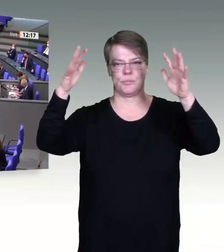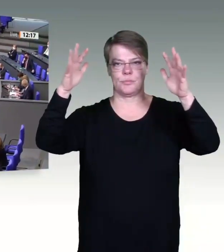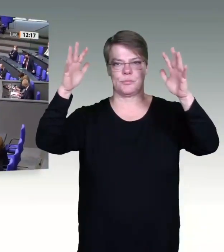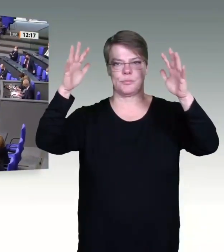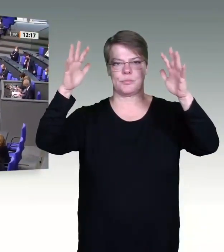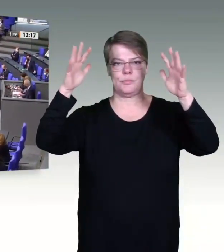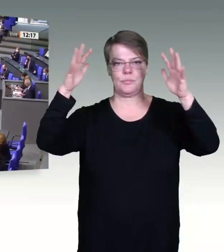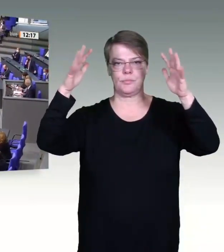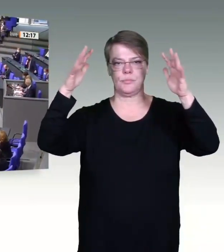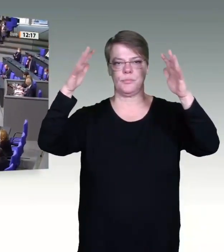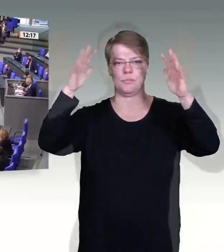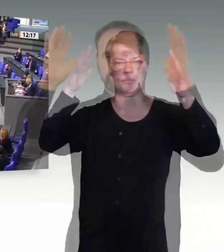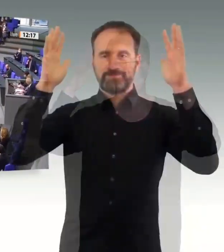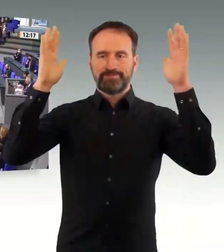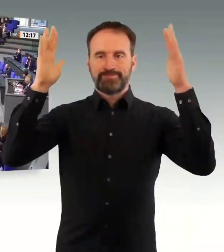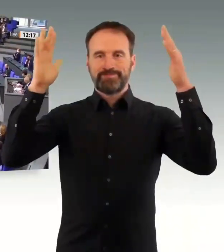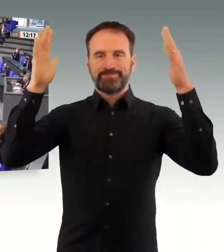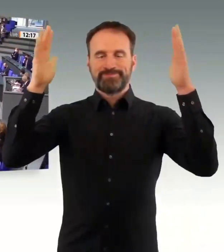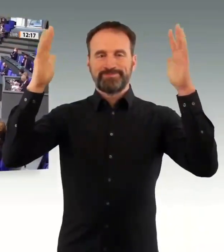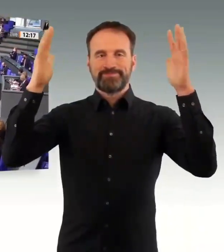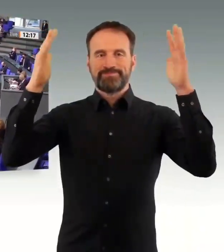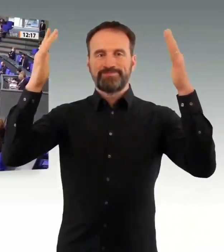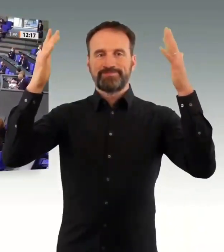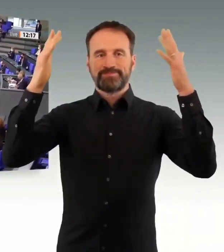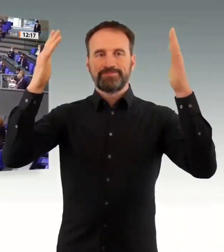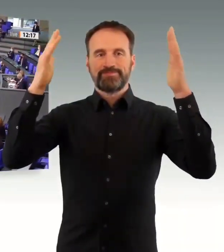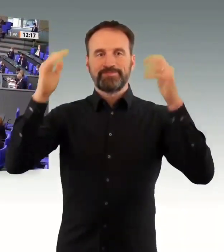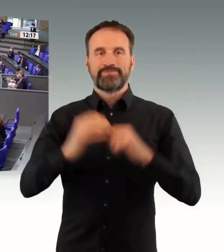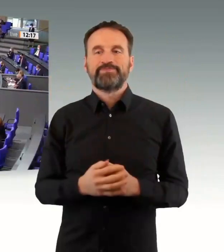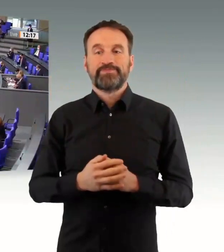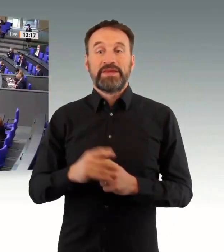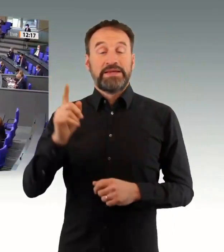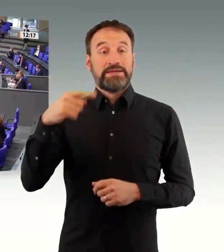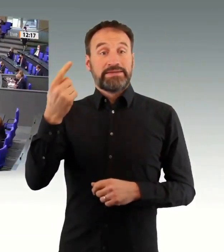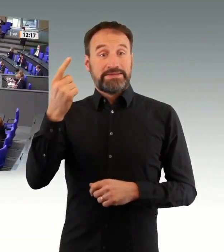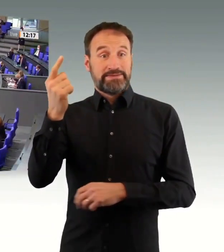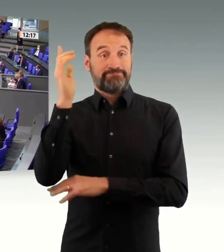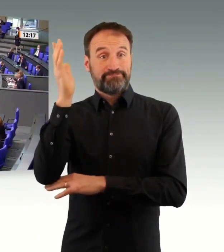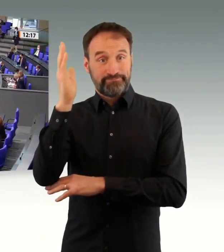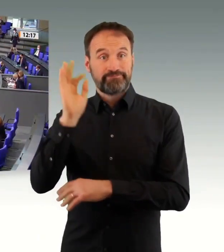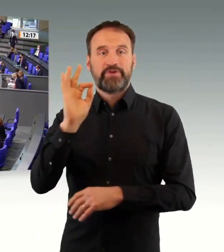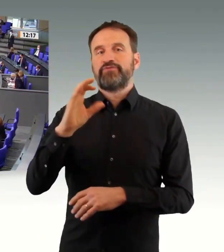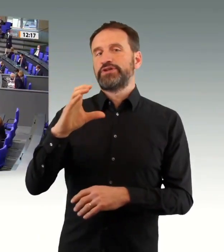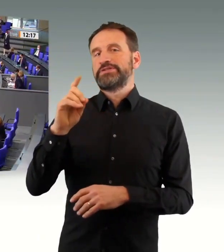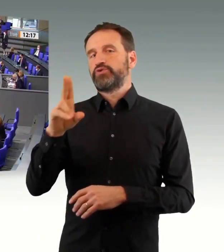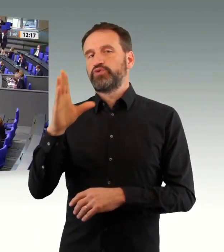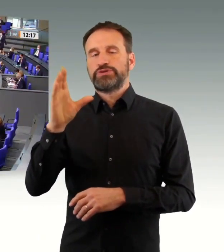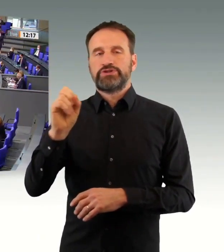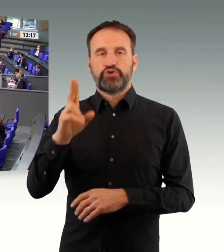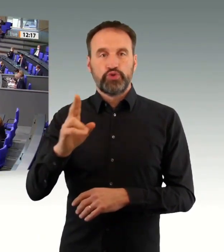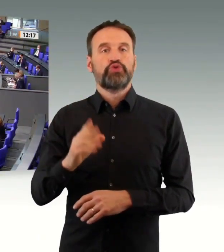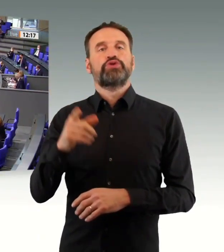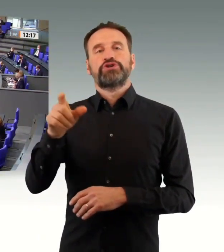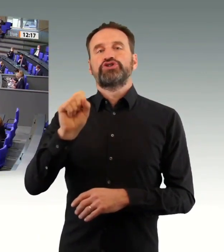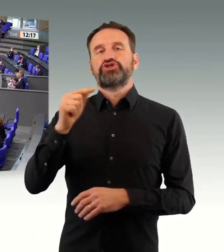Grüß Gott, Präsidentin! Meine sehr verehrten Damen und Herren! Werte Kolleginnen und Kollegen! Zum zweiten Mal innerhalb